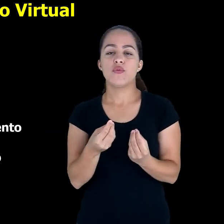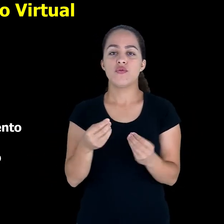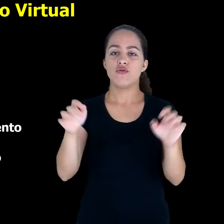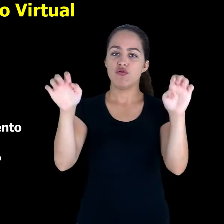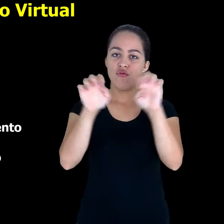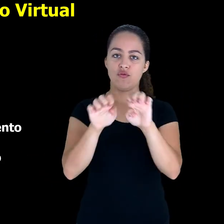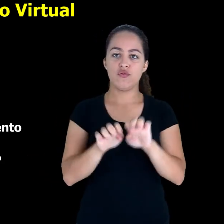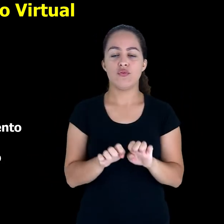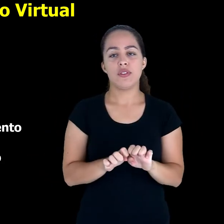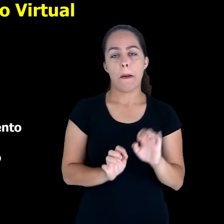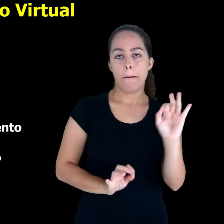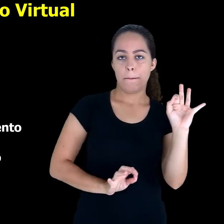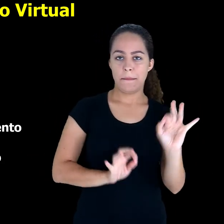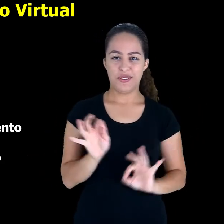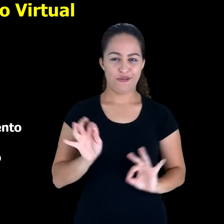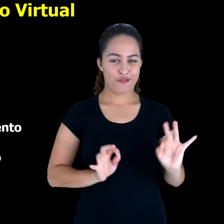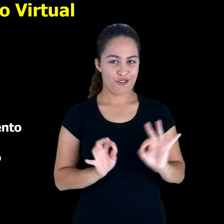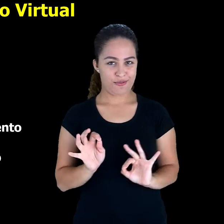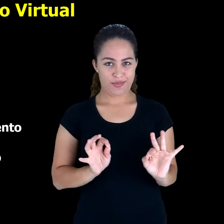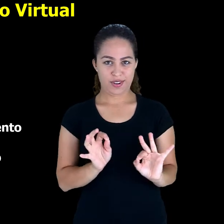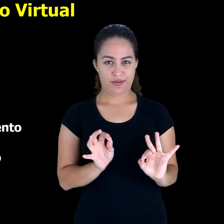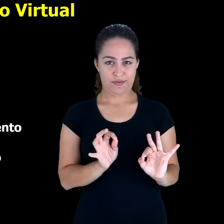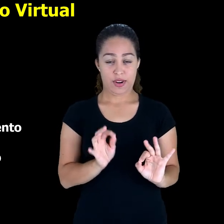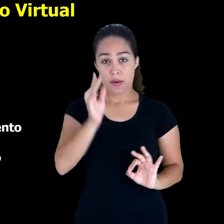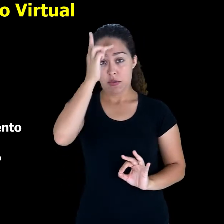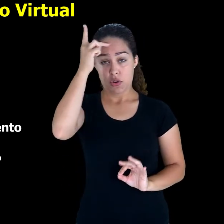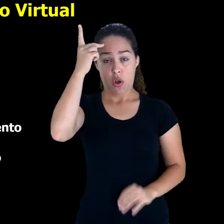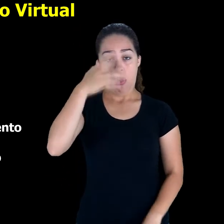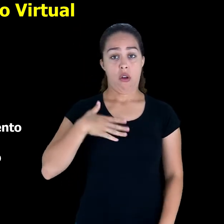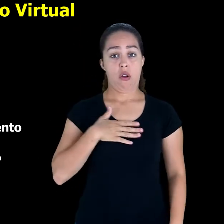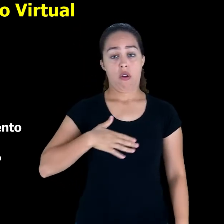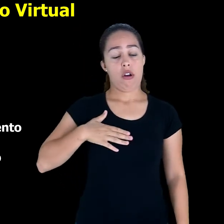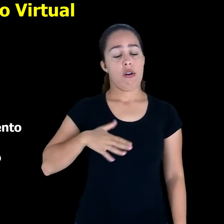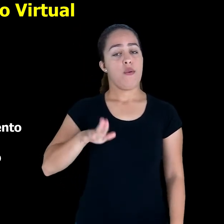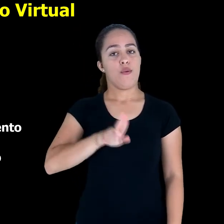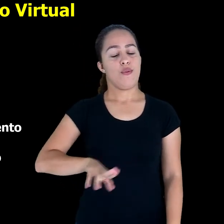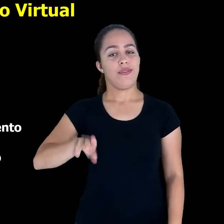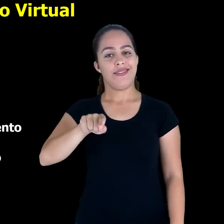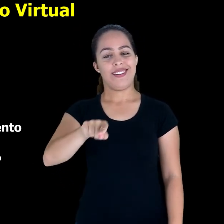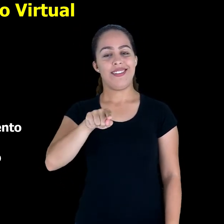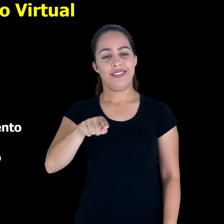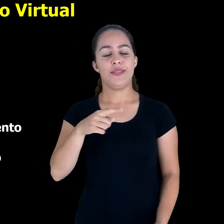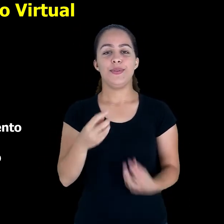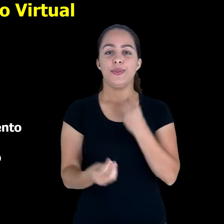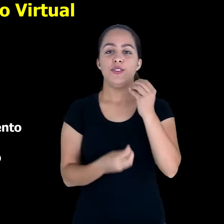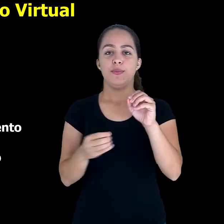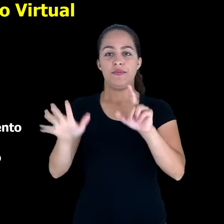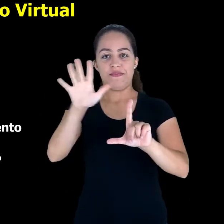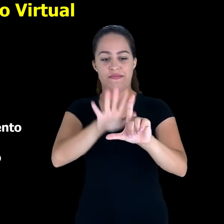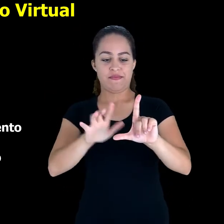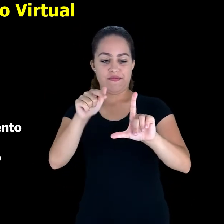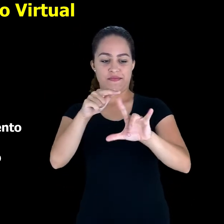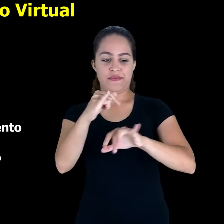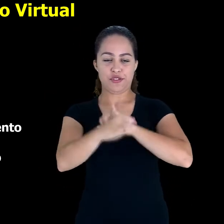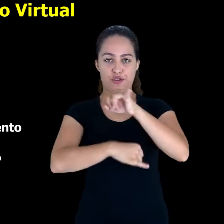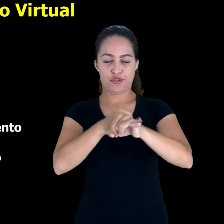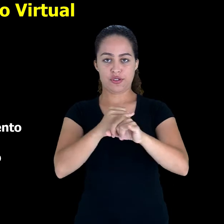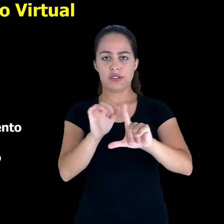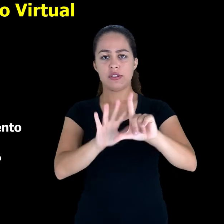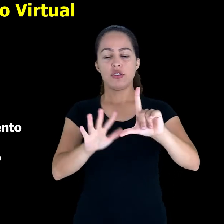planejamento. Aquele, então, onde o sujeito gosta de utilizar o espaço virtual para planejar